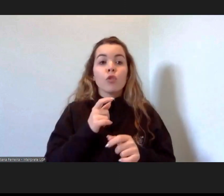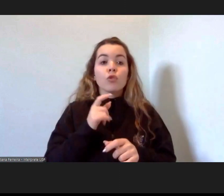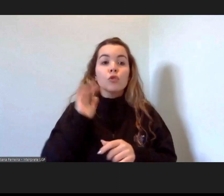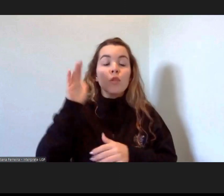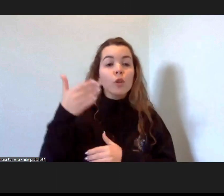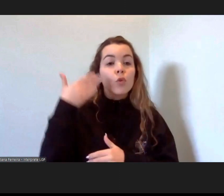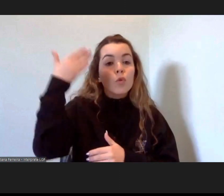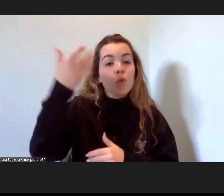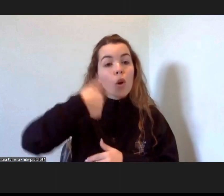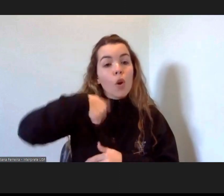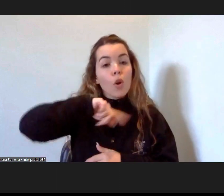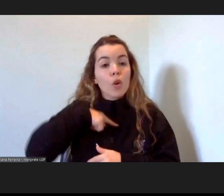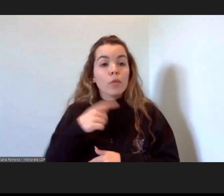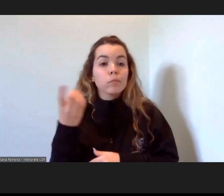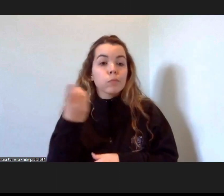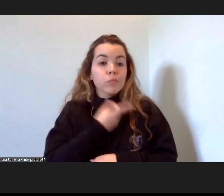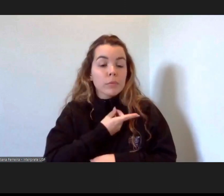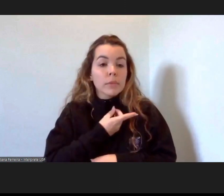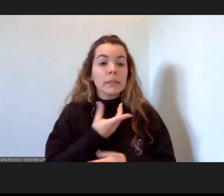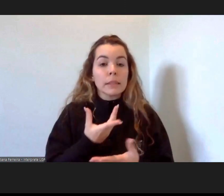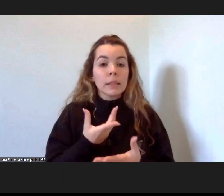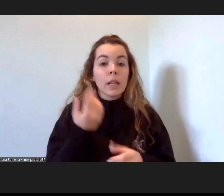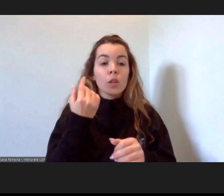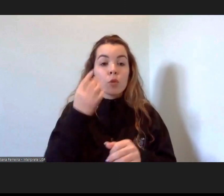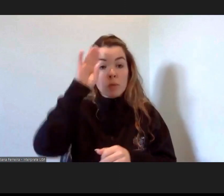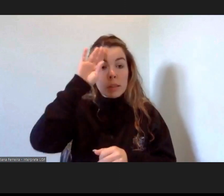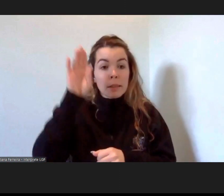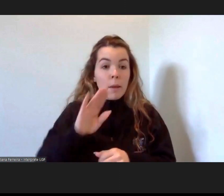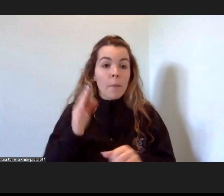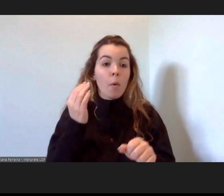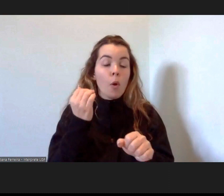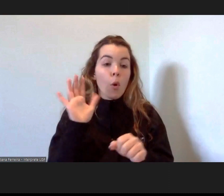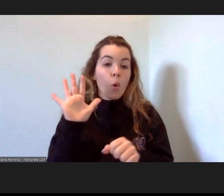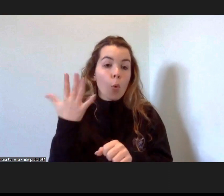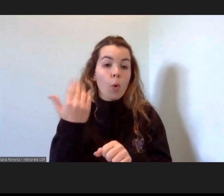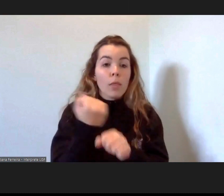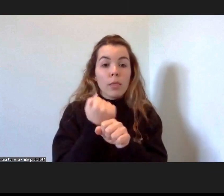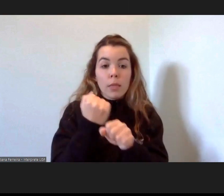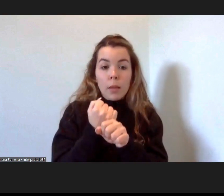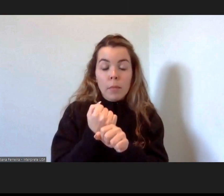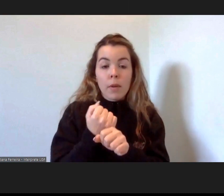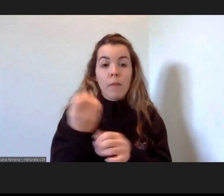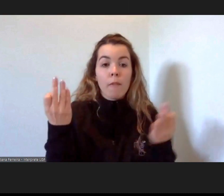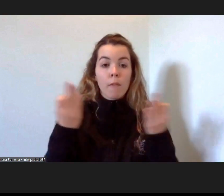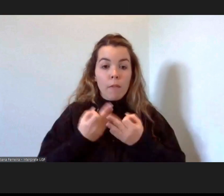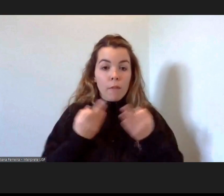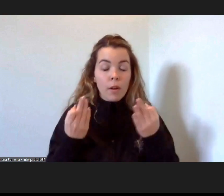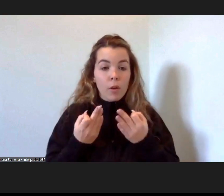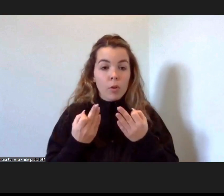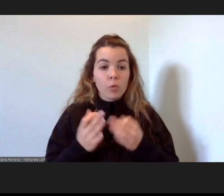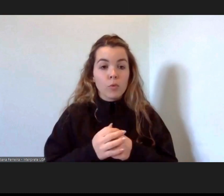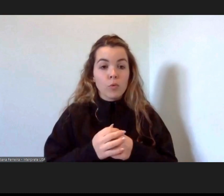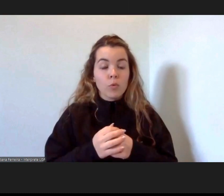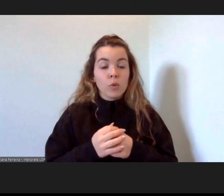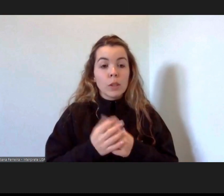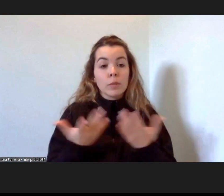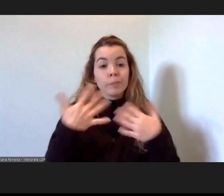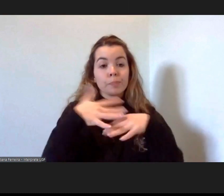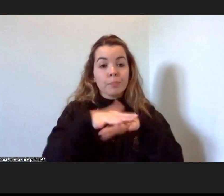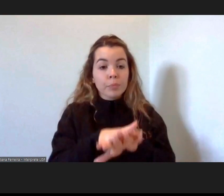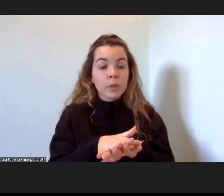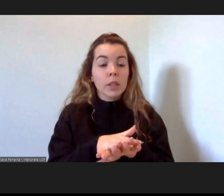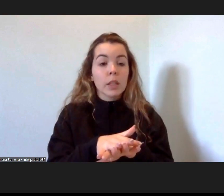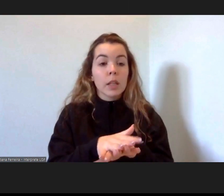devemos ter em consideração quando trabalhamos e, de facto, integramos os